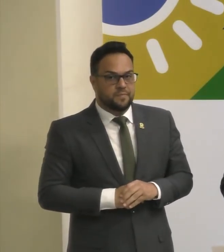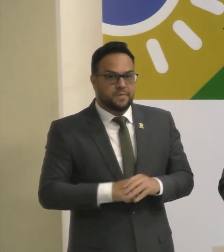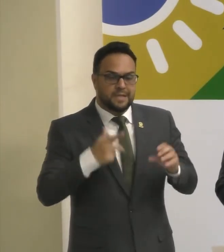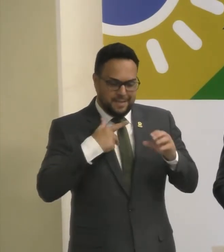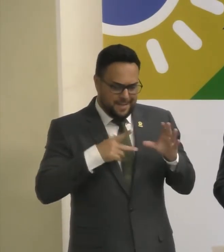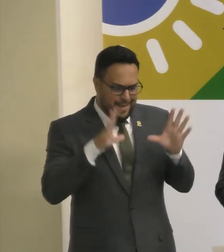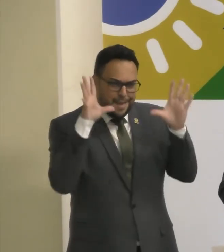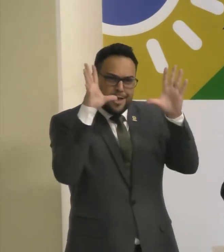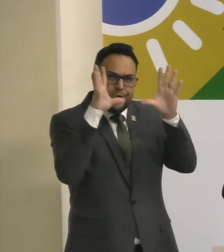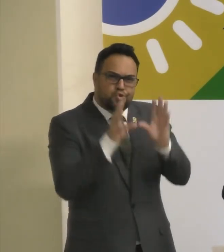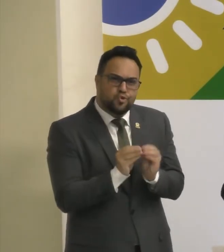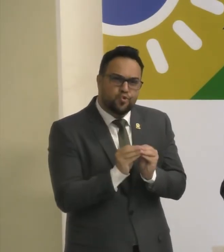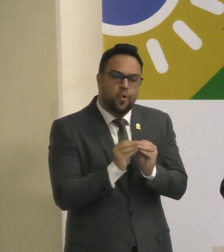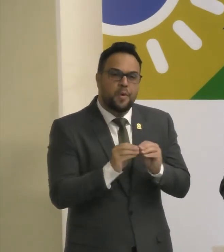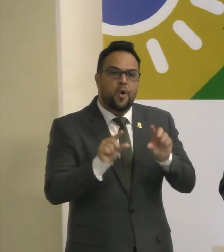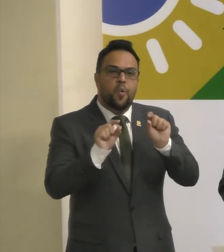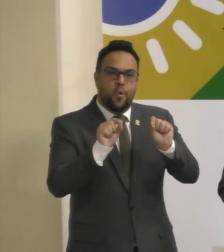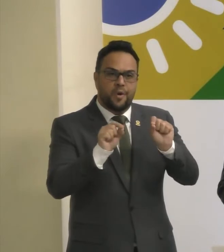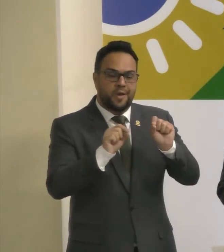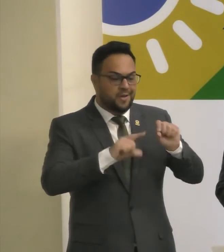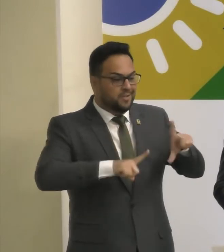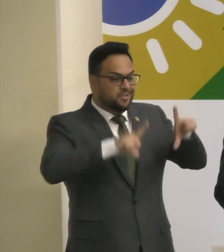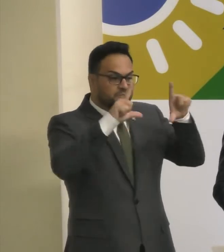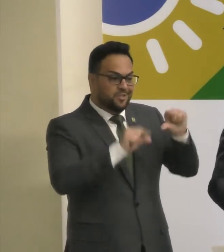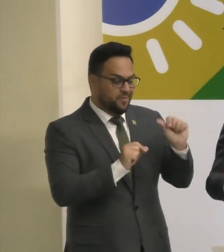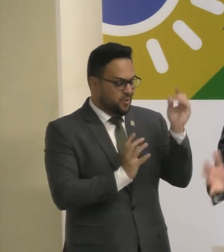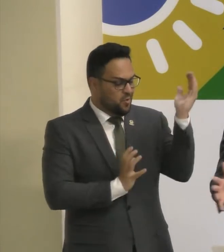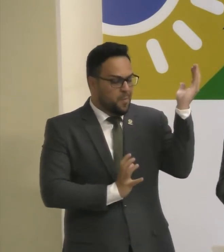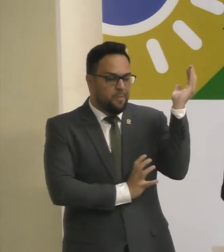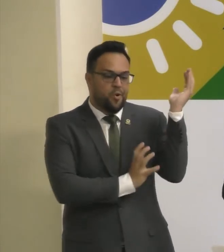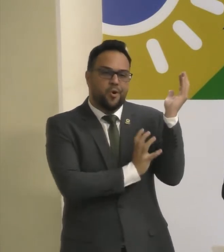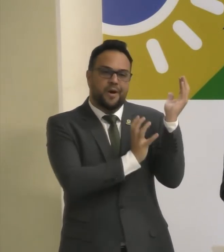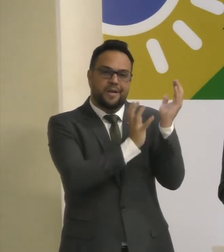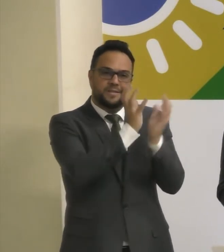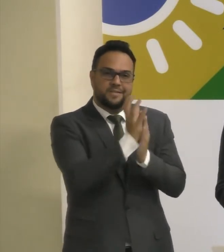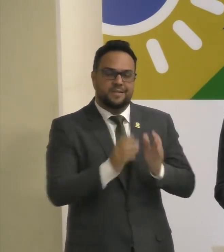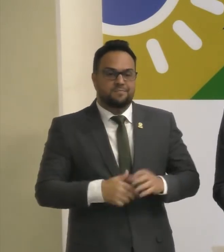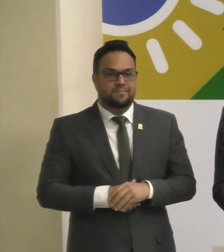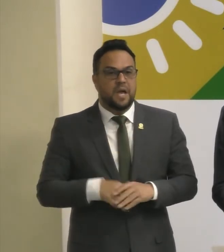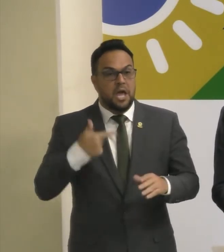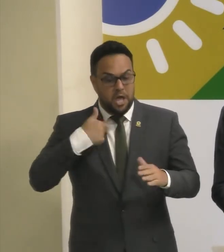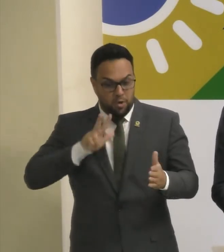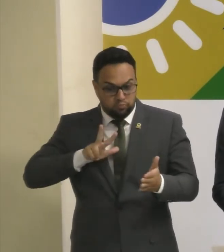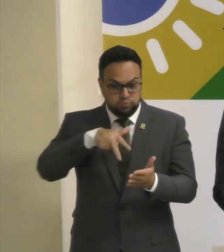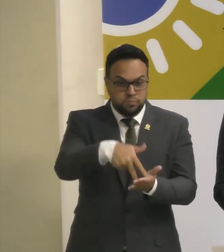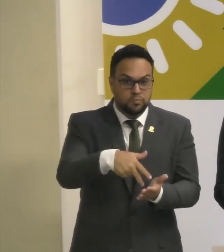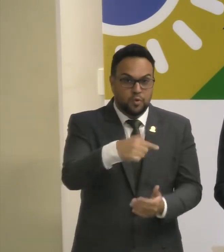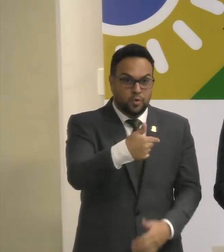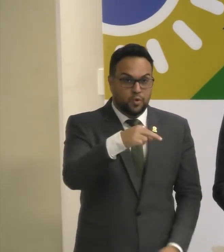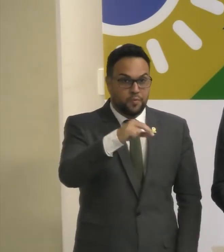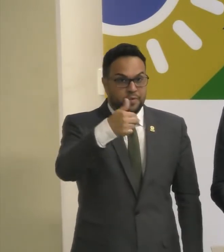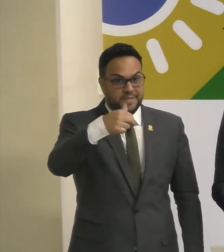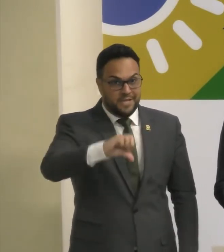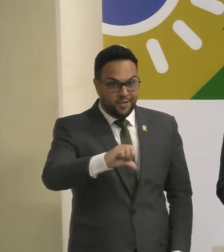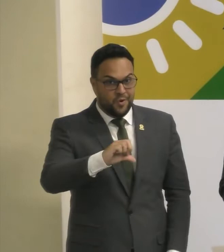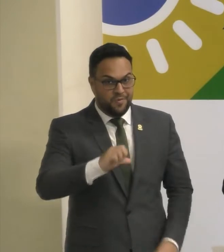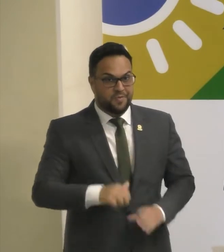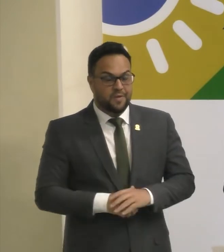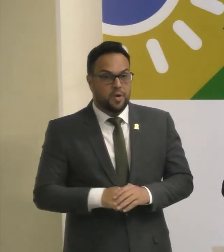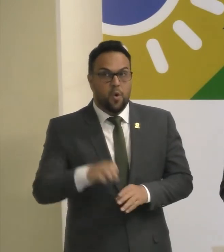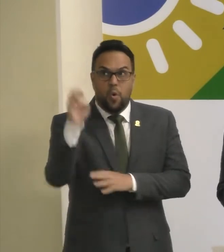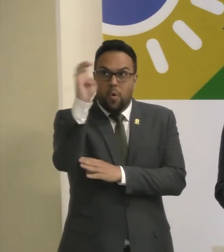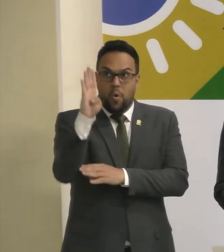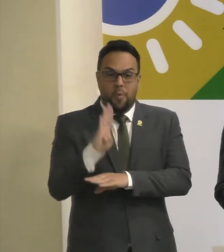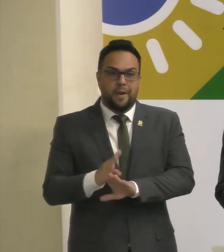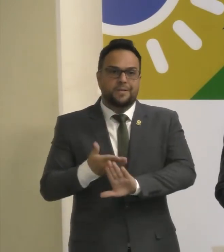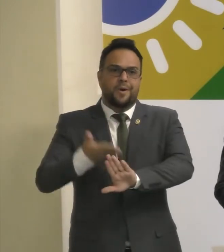na redução de burocracia, que estamos fazendo desde quando assumimos em 2019. O Brasil era